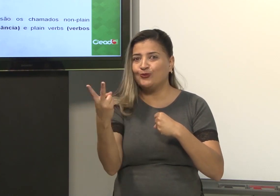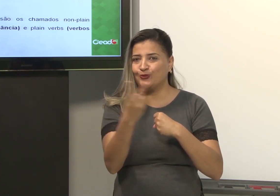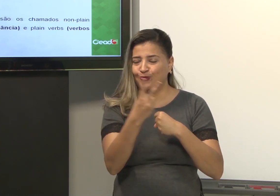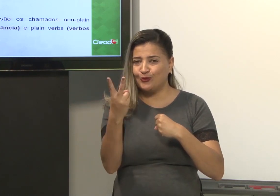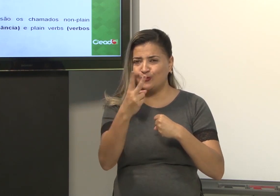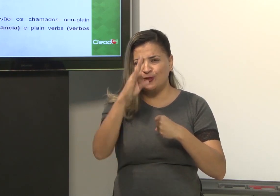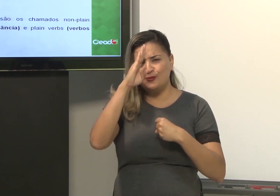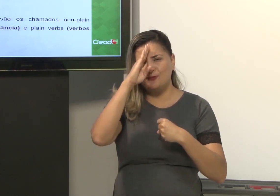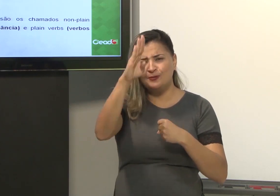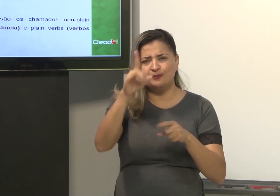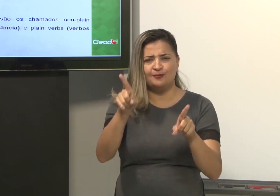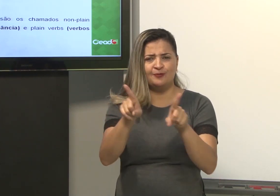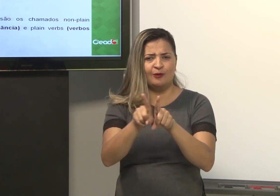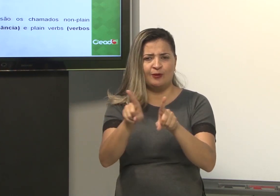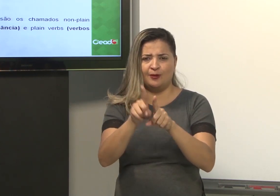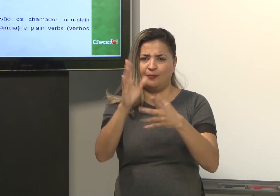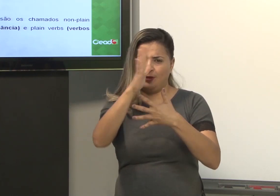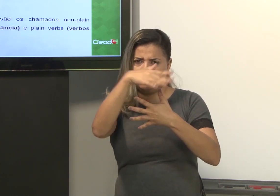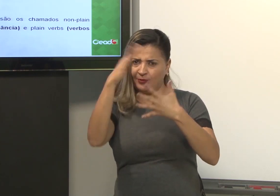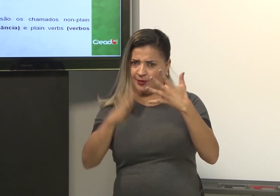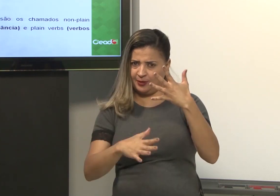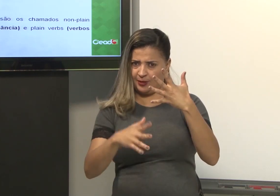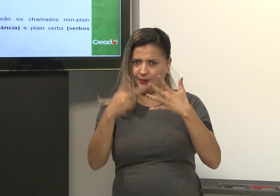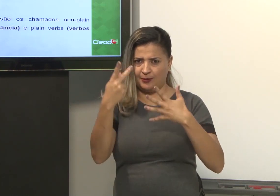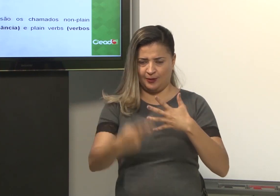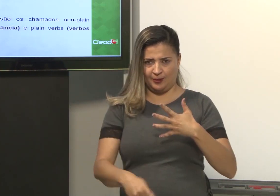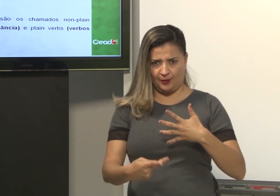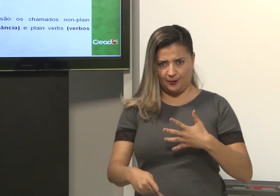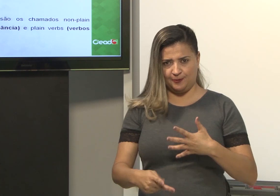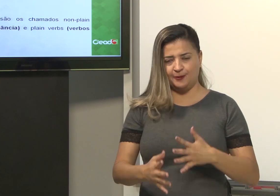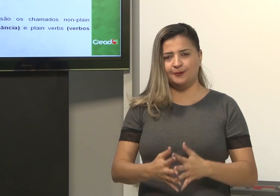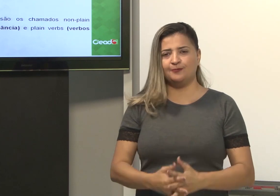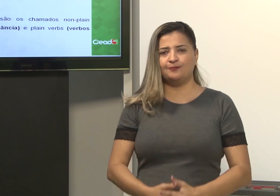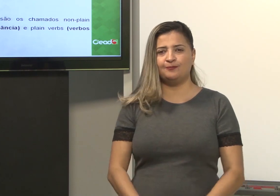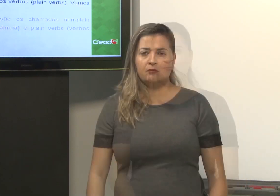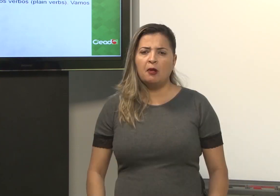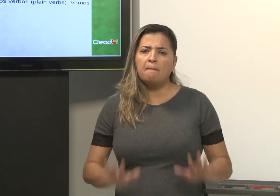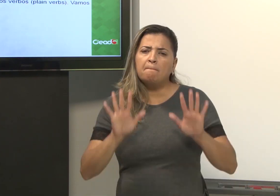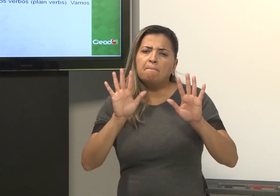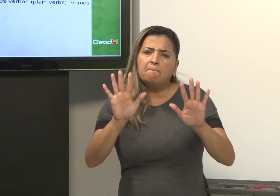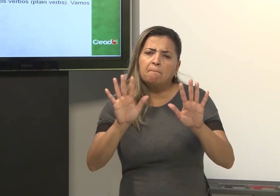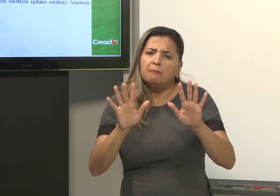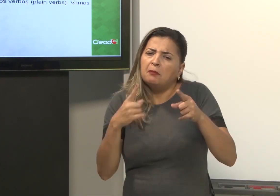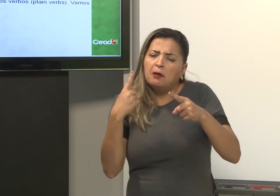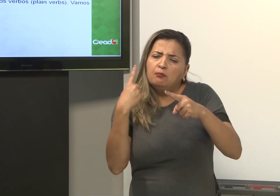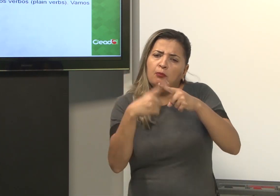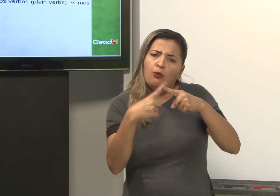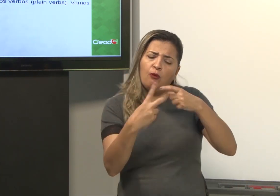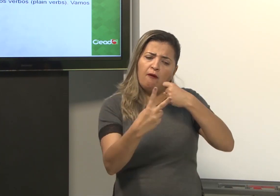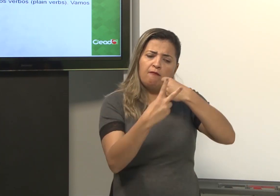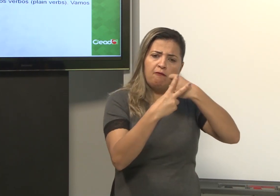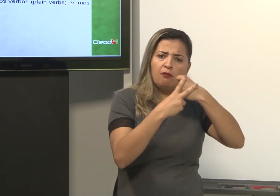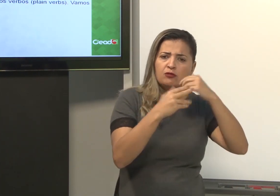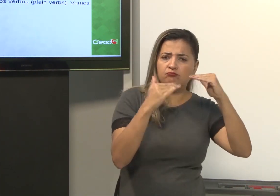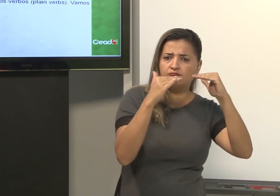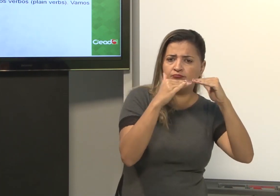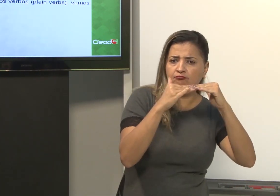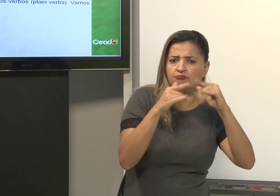Então, também são principais na Libra. São muito importantes. Mas por que tem o verbo com concordância e o